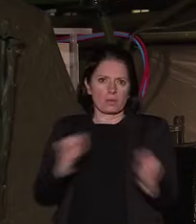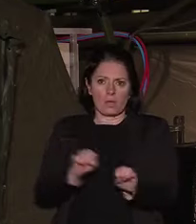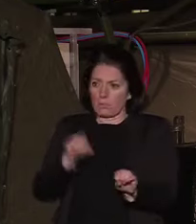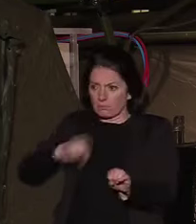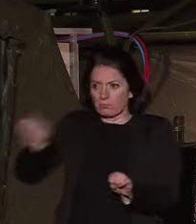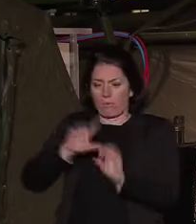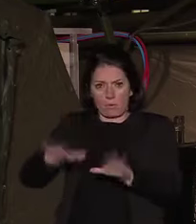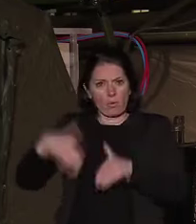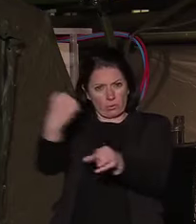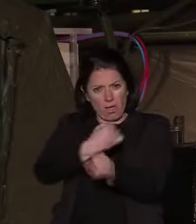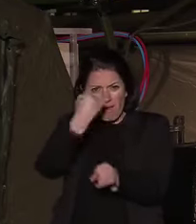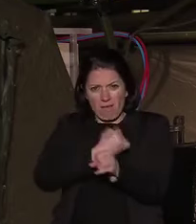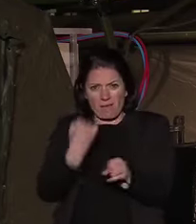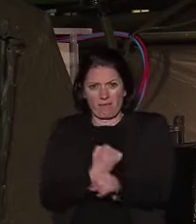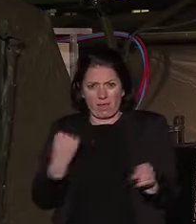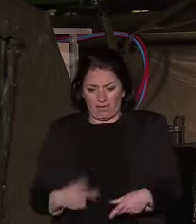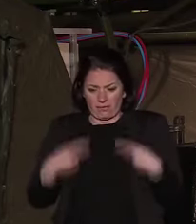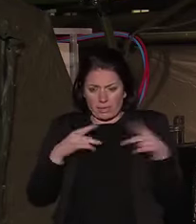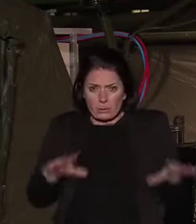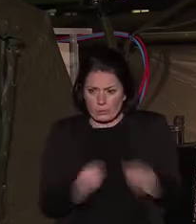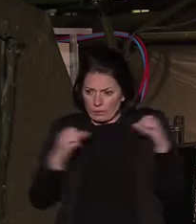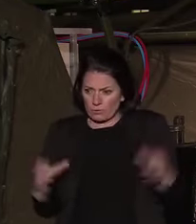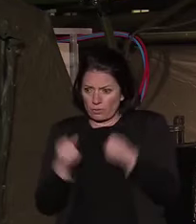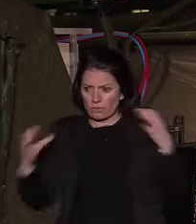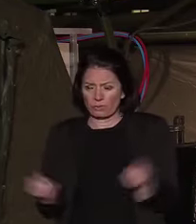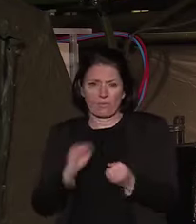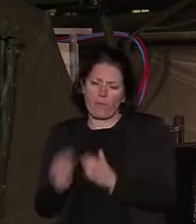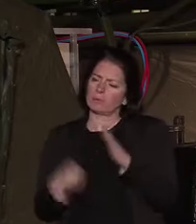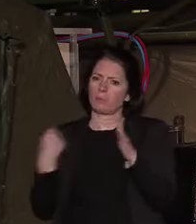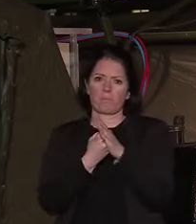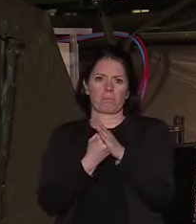sauvent des vies, ils font tout ce qui est en leur pouvoir.